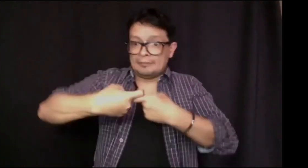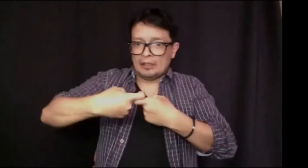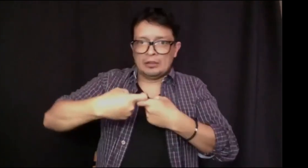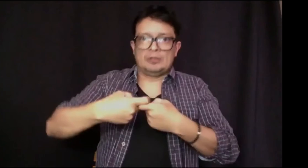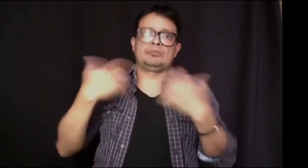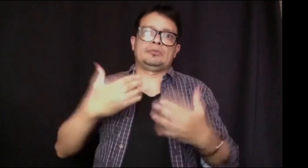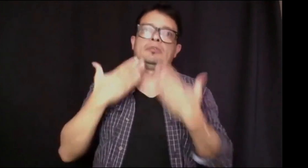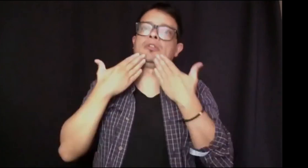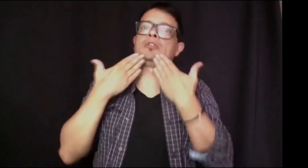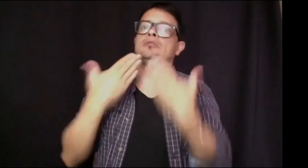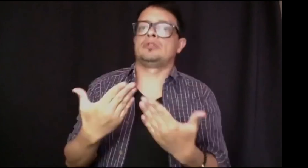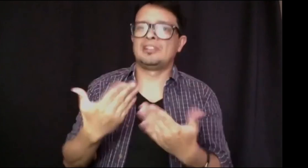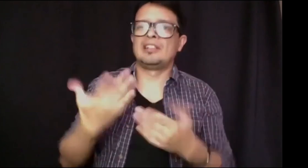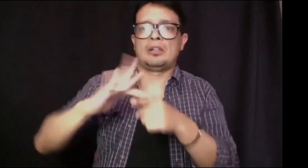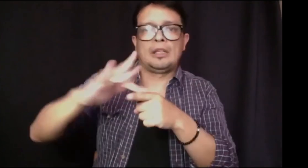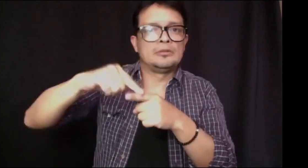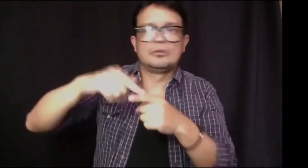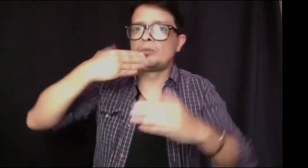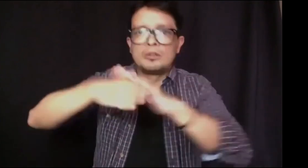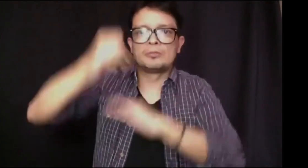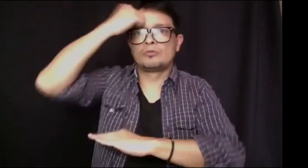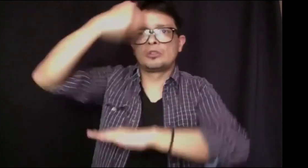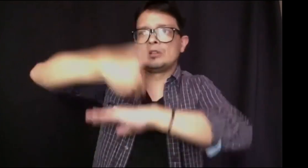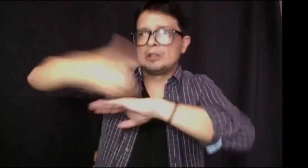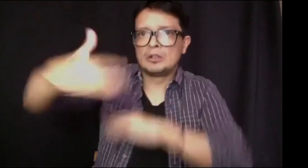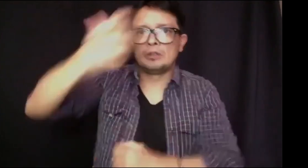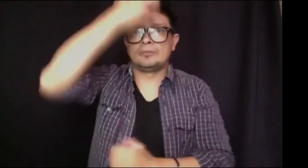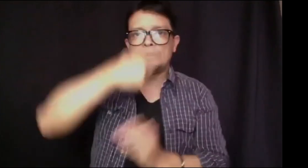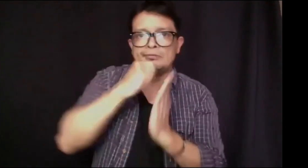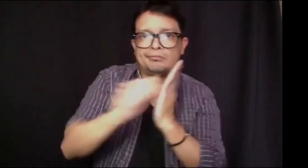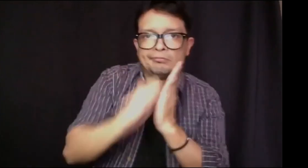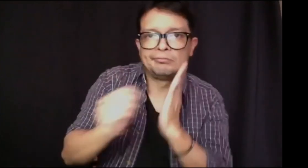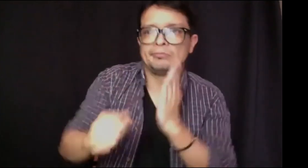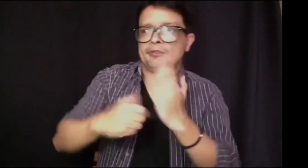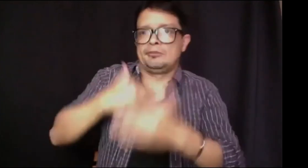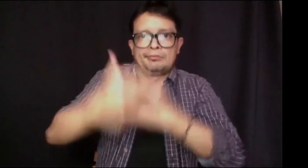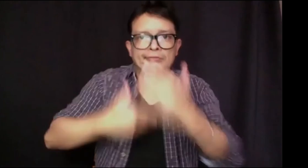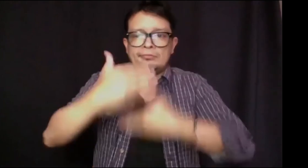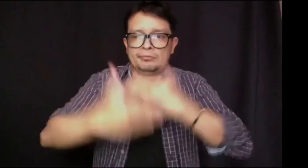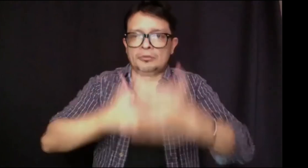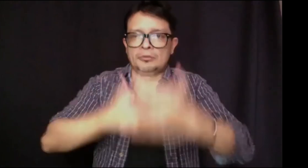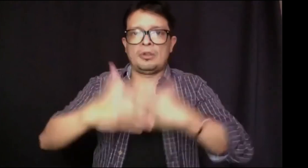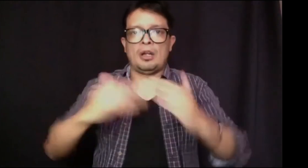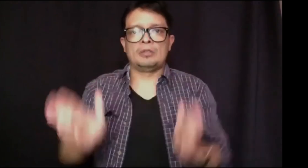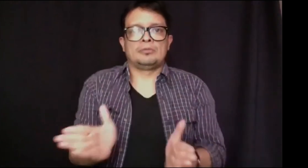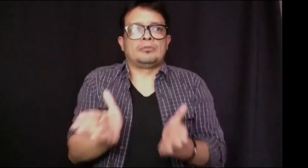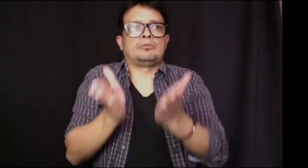en práctica, en mi experiencia, lo que he aprendido del español, las exigencias que he recibido de mis docentes, en los